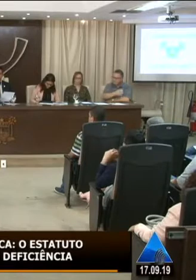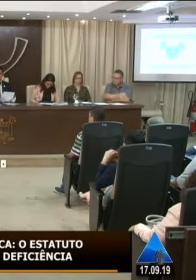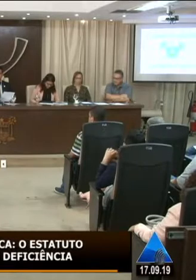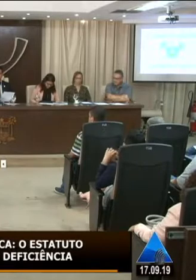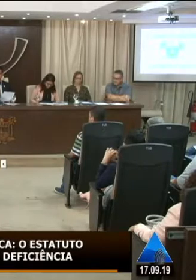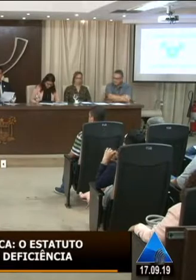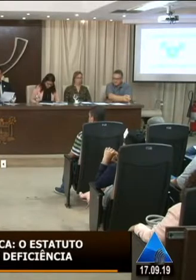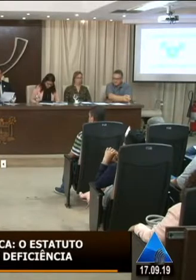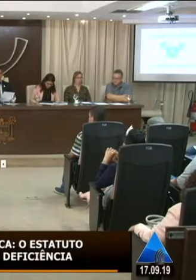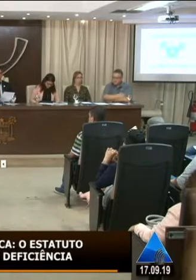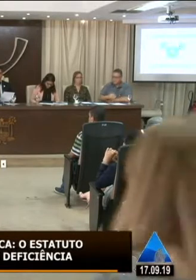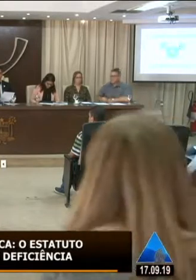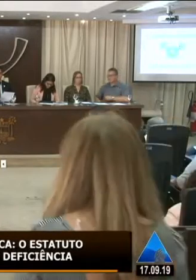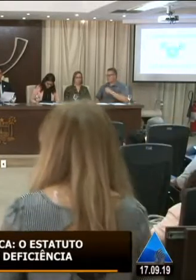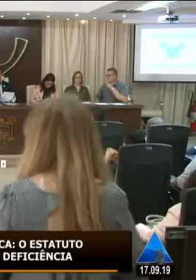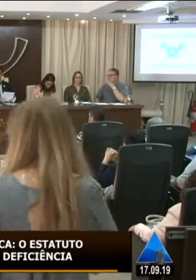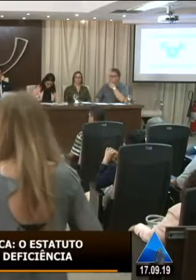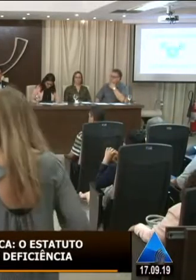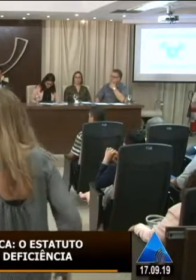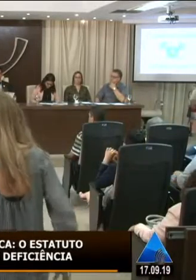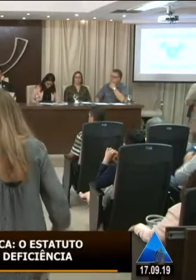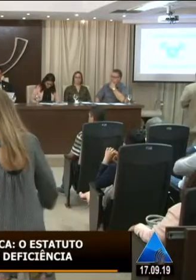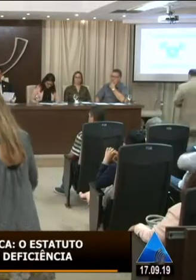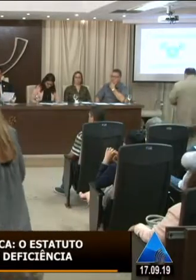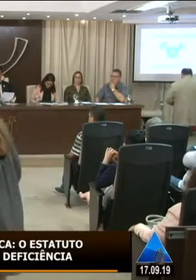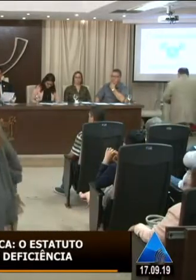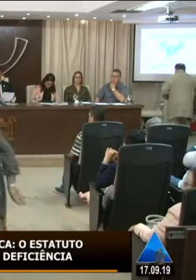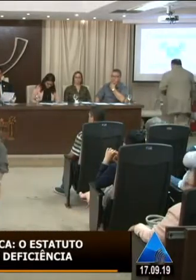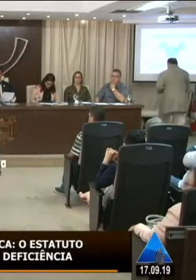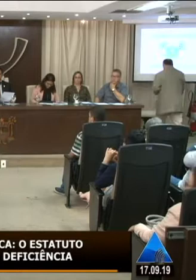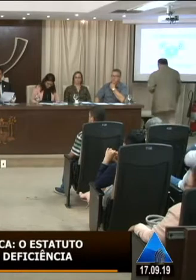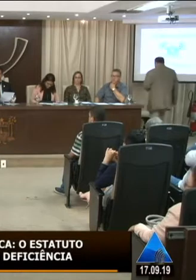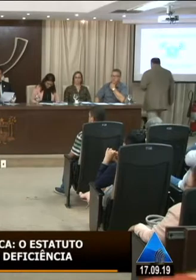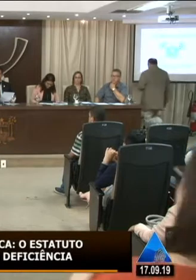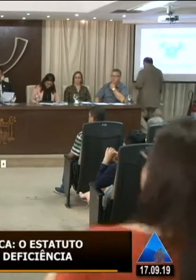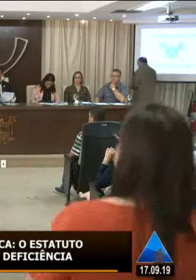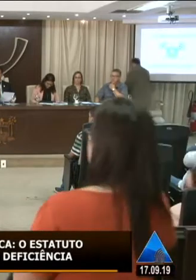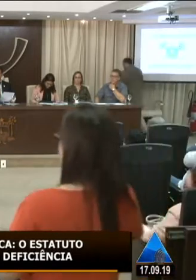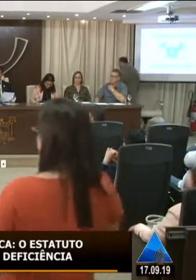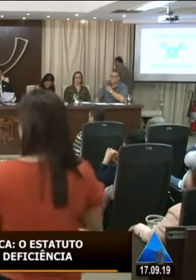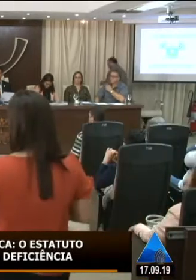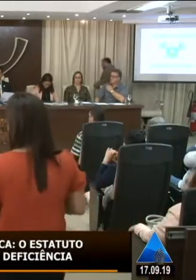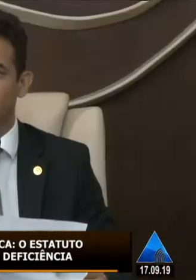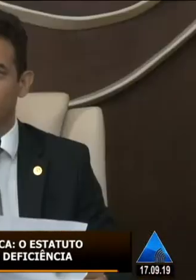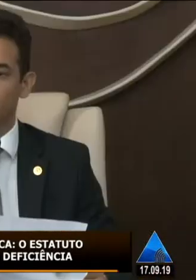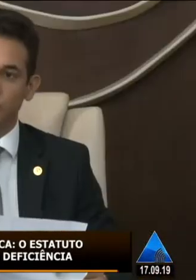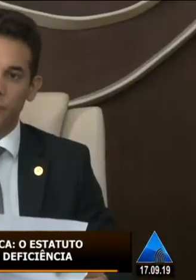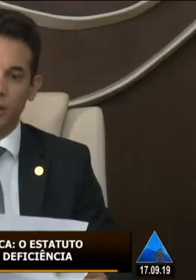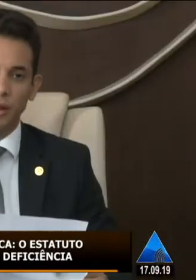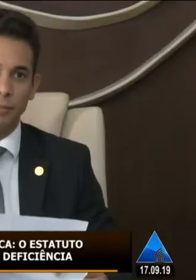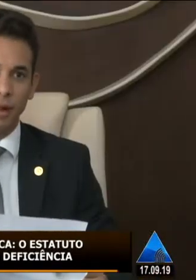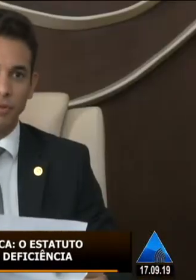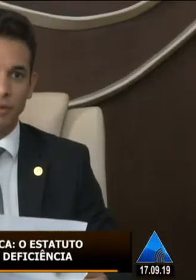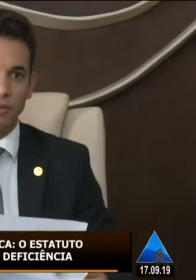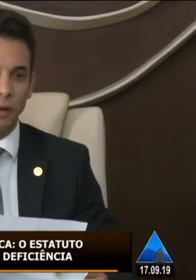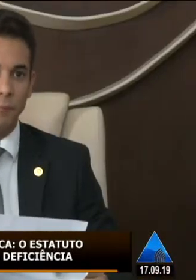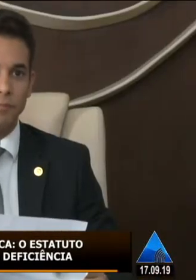trazer a sua colaboração, também algumas algumas práticas ou algo voltado para